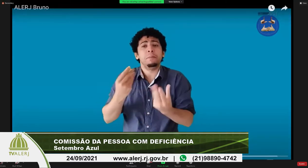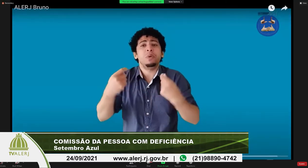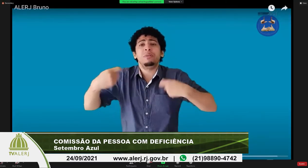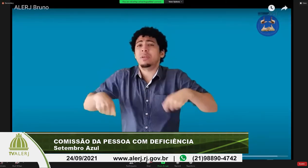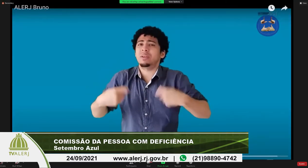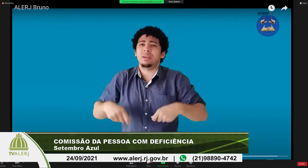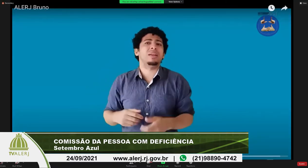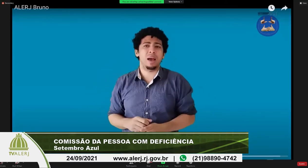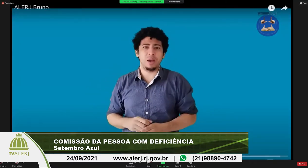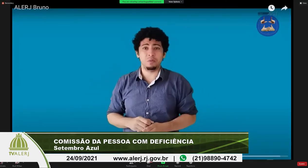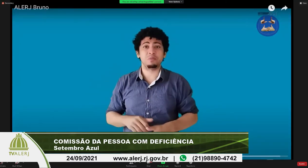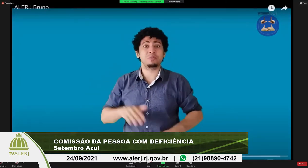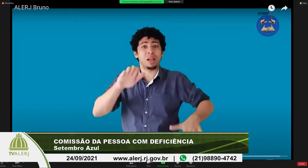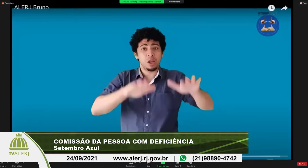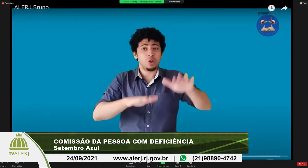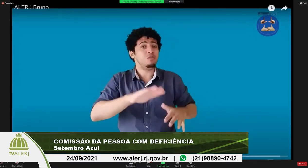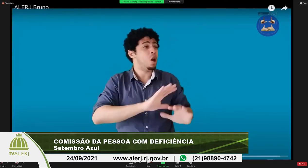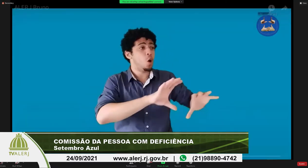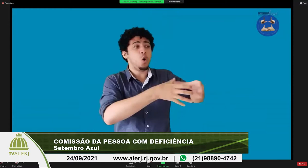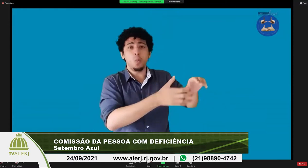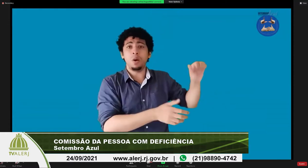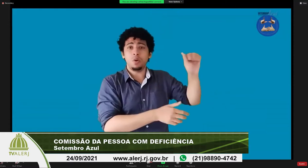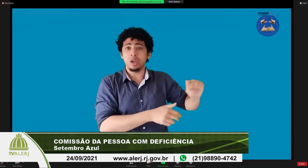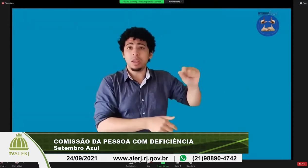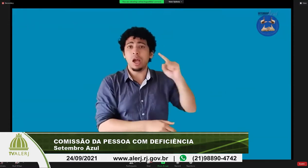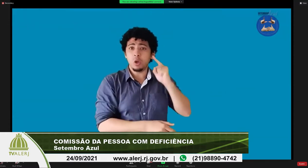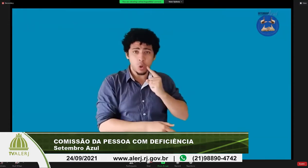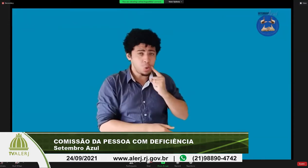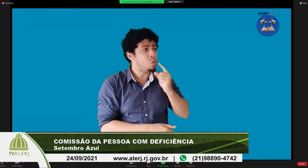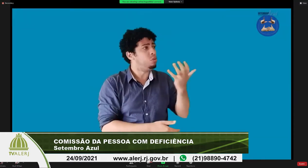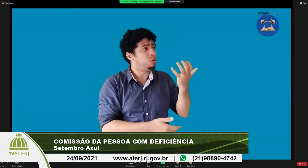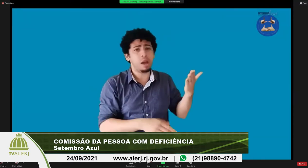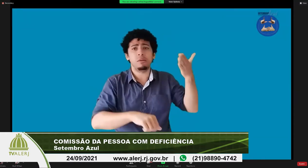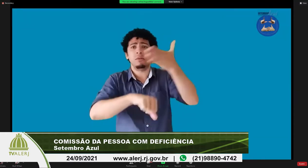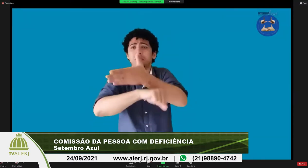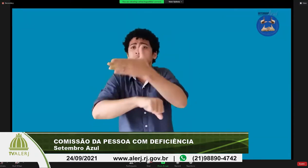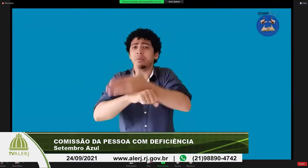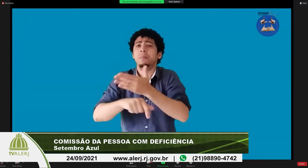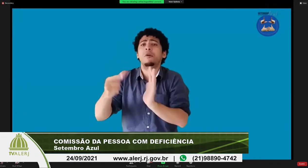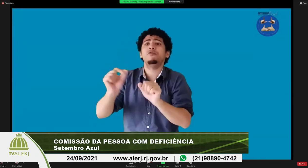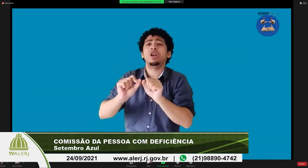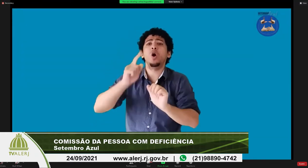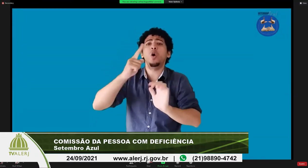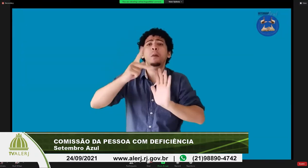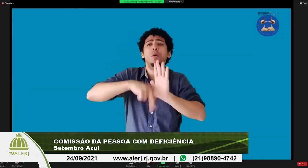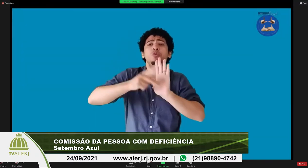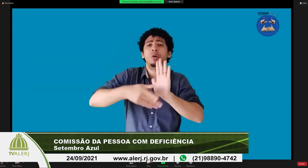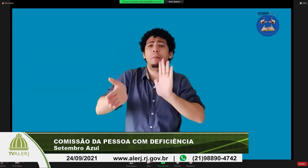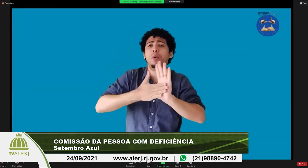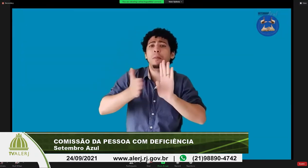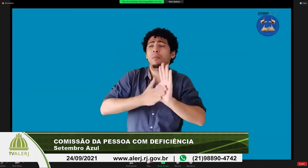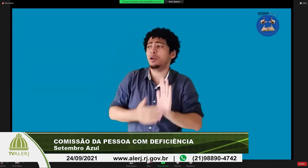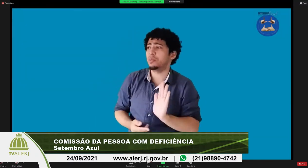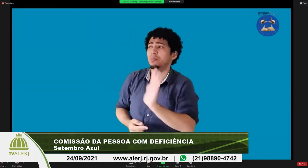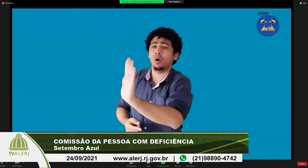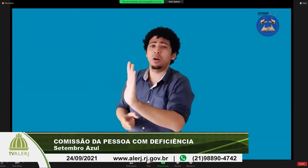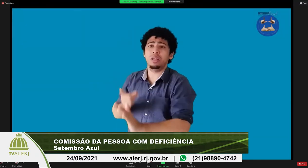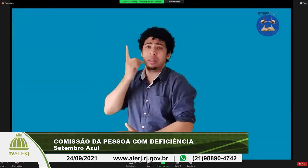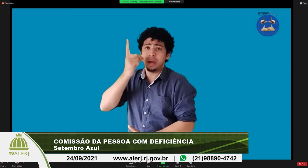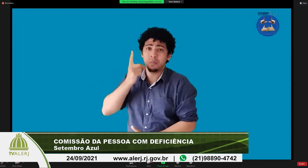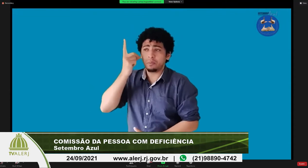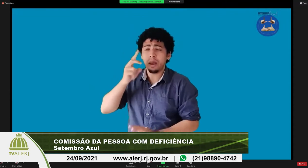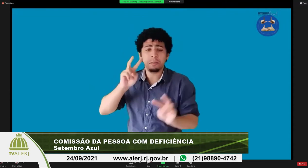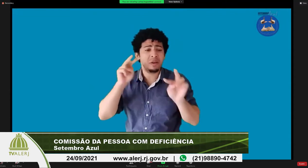pudendo perceber e ter outros projetos ligados à pessoa surda as associações também possam participar também tendo